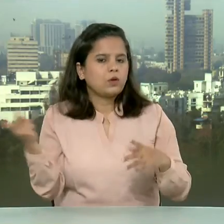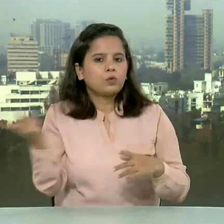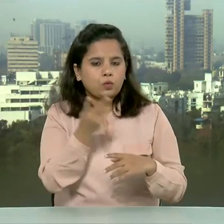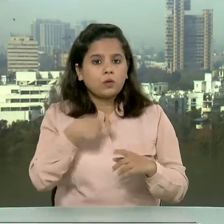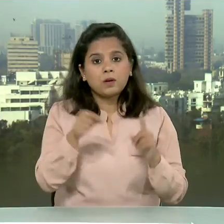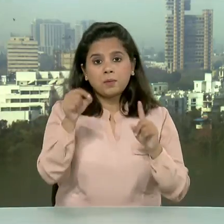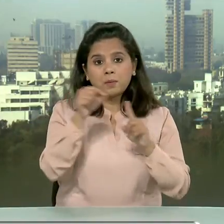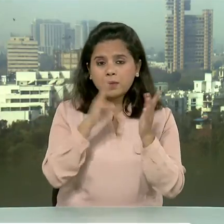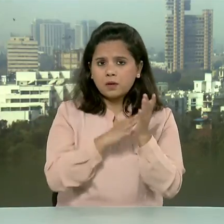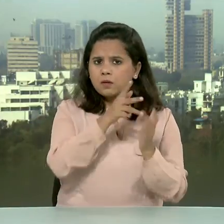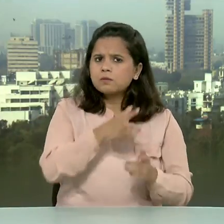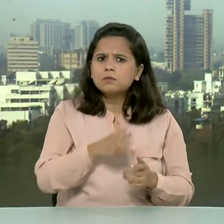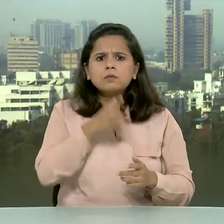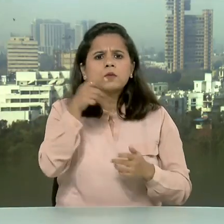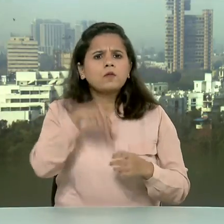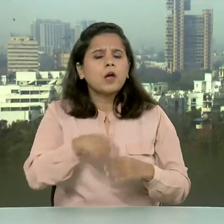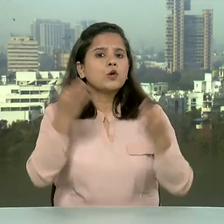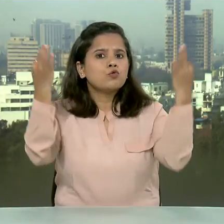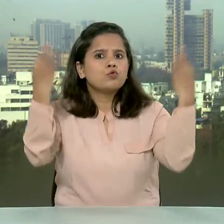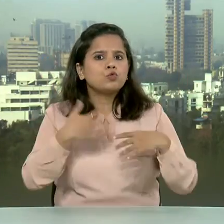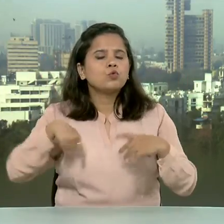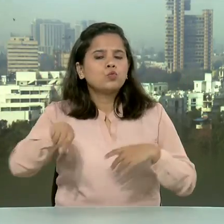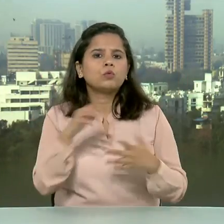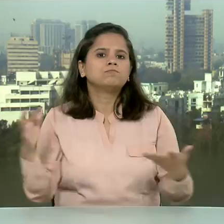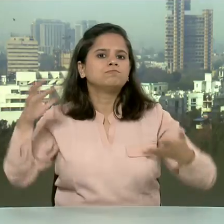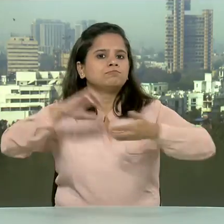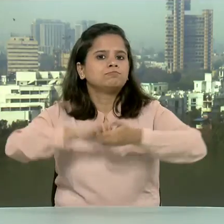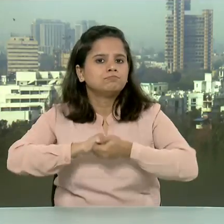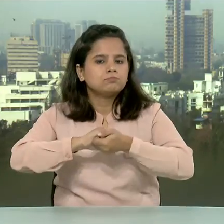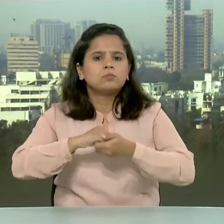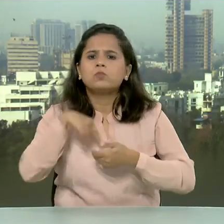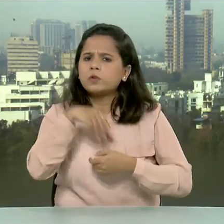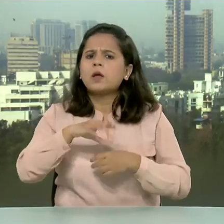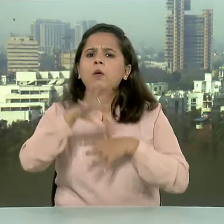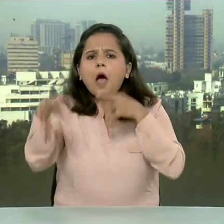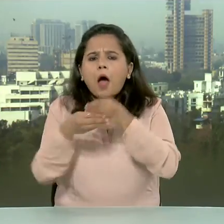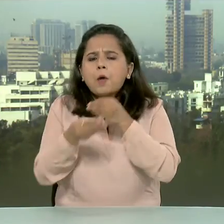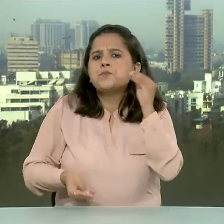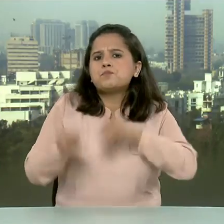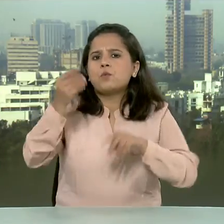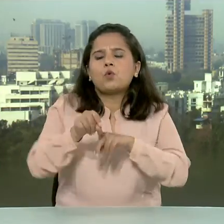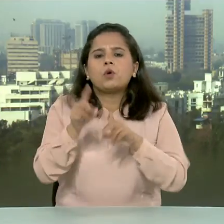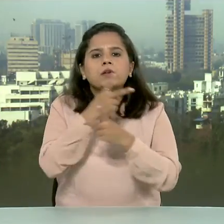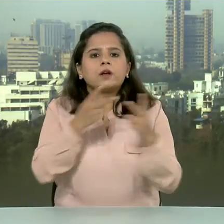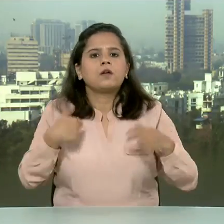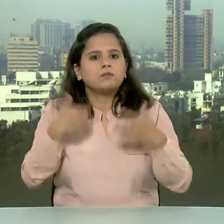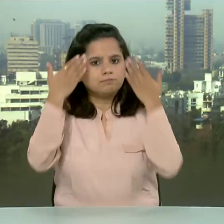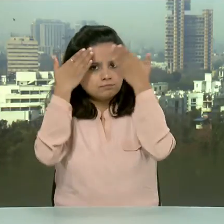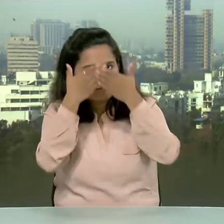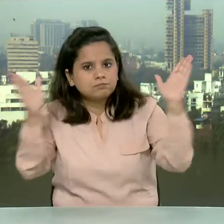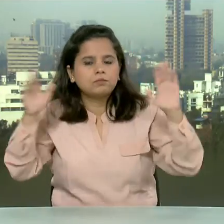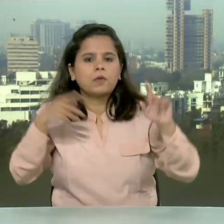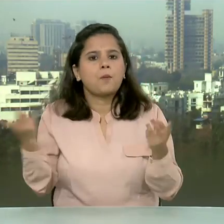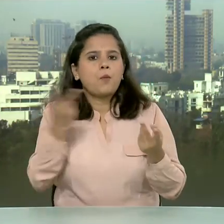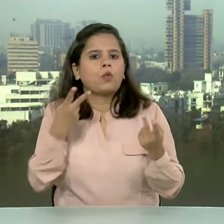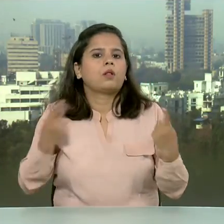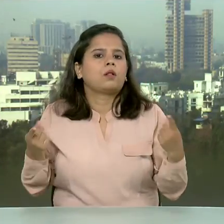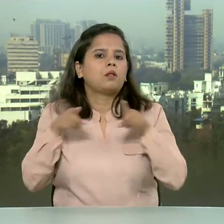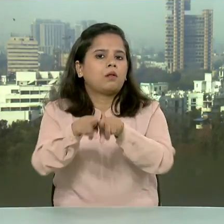Minister stated that this is a new age partnership and will add a new dimension to our bilateral relations